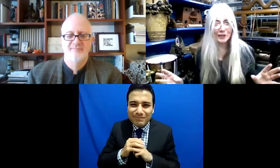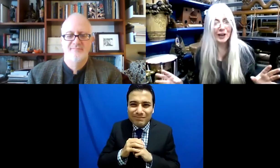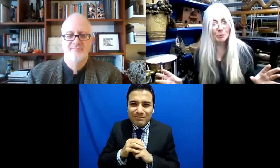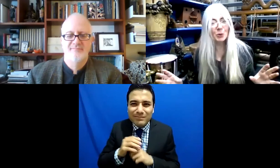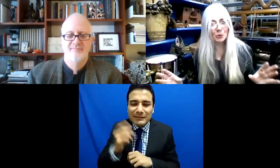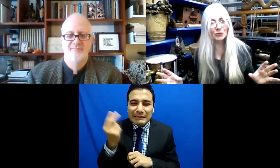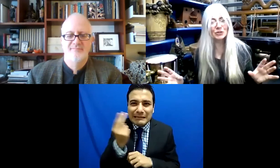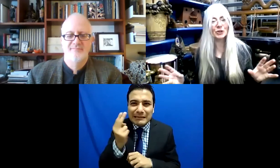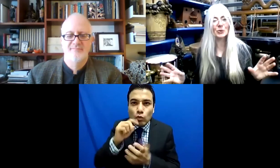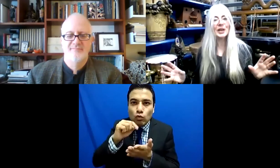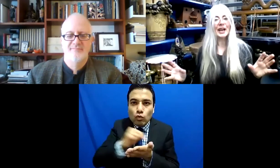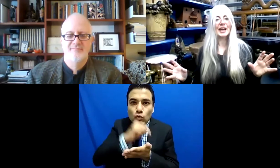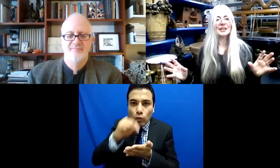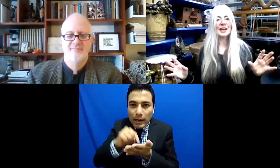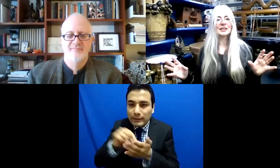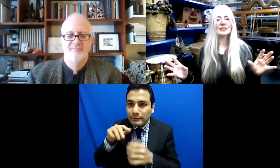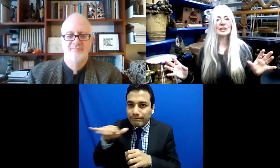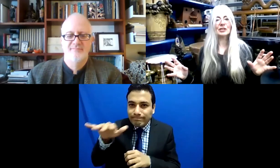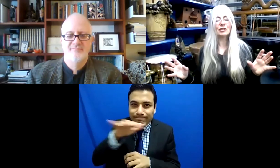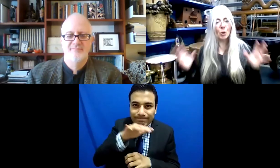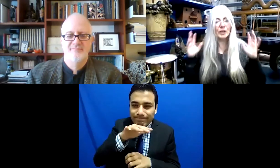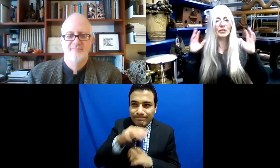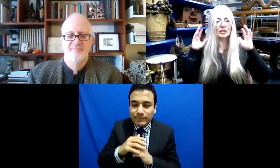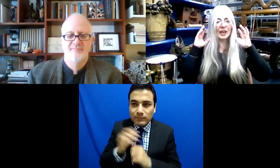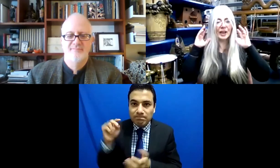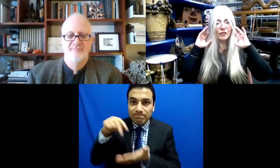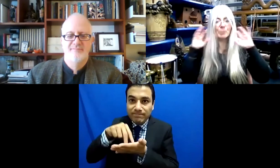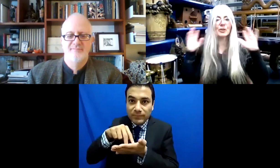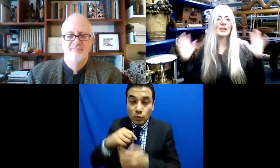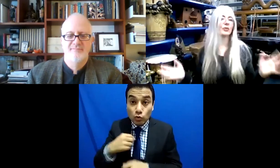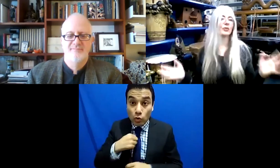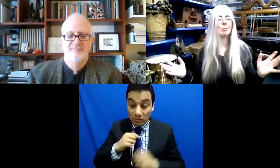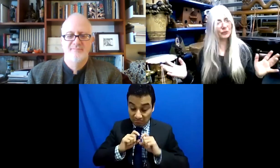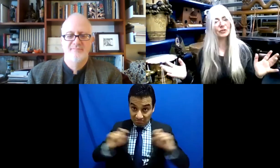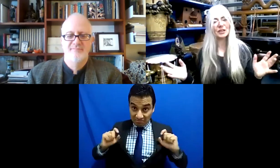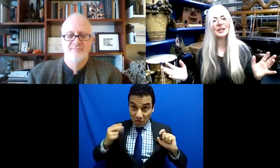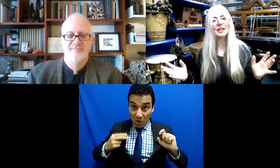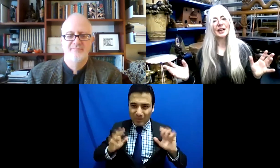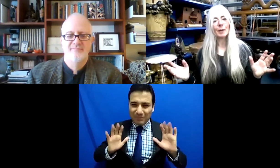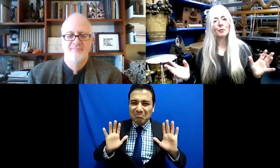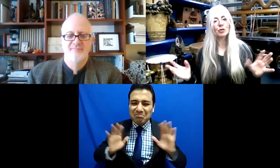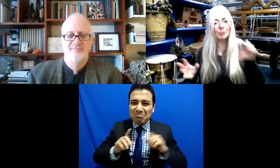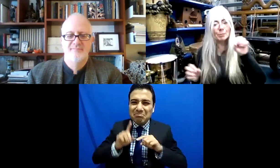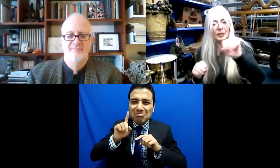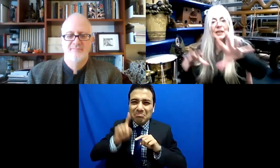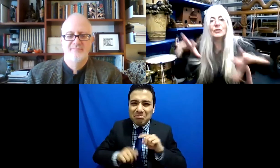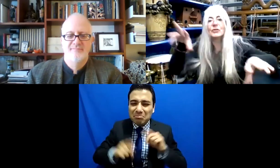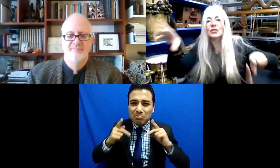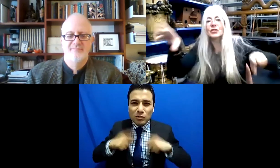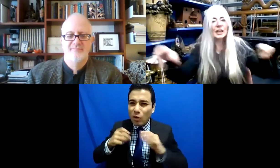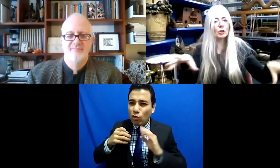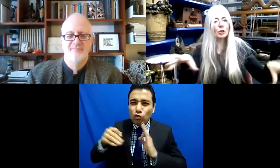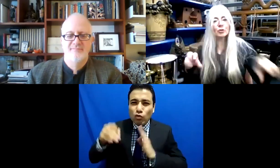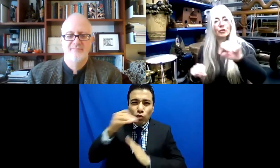ser seres sin etiquetas. A sabiendas de que todos tienen la